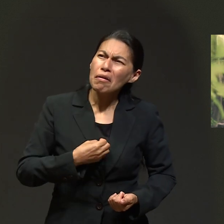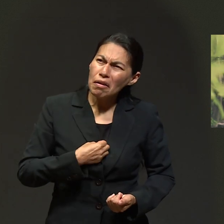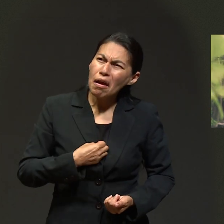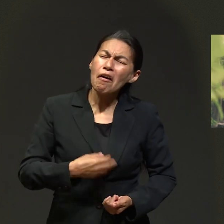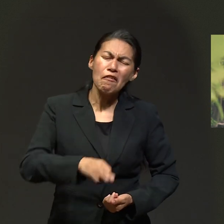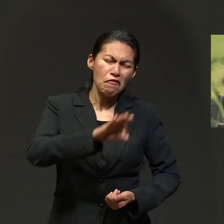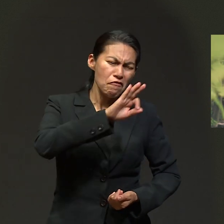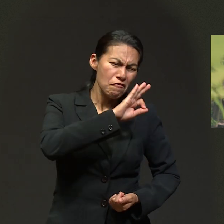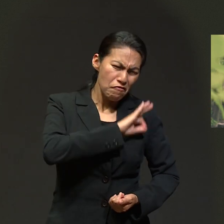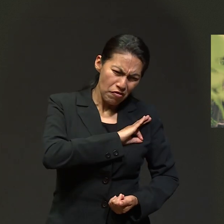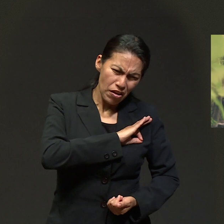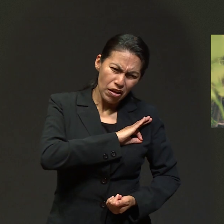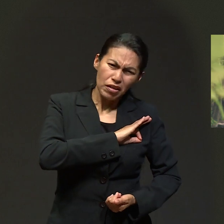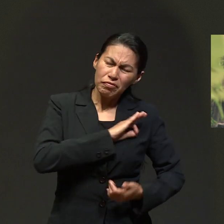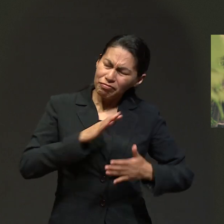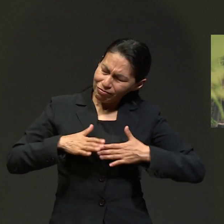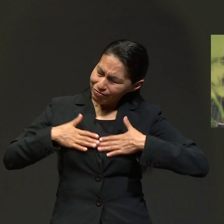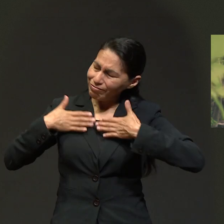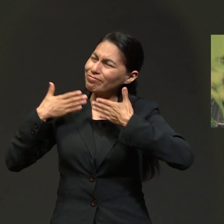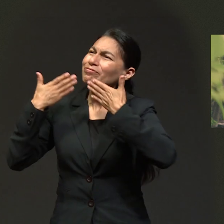a tener más fe.